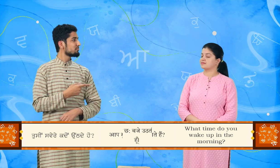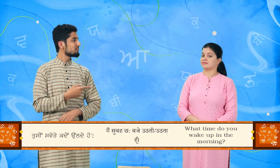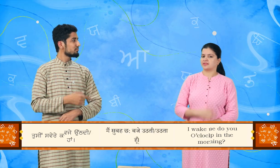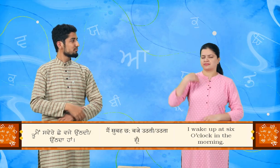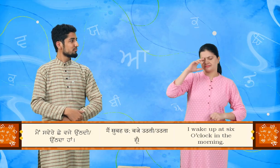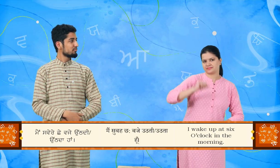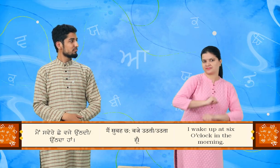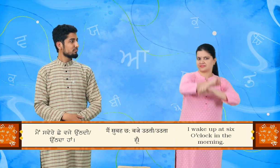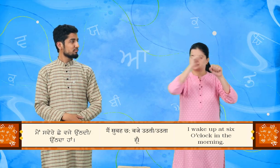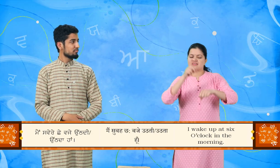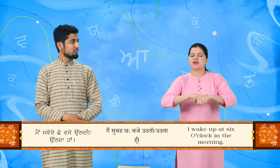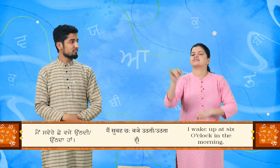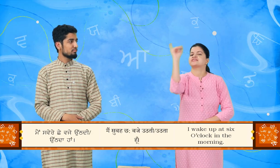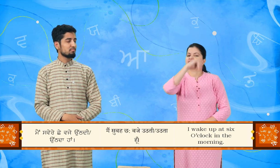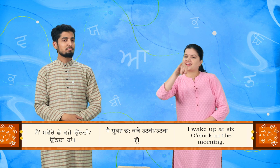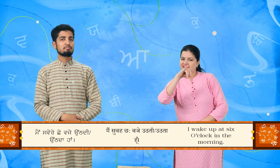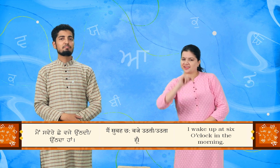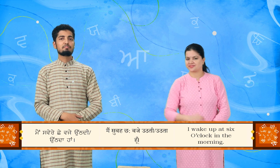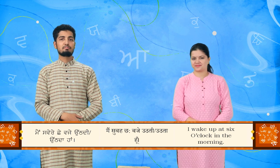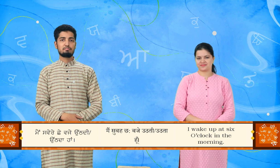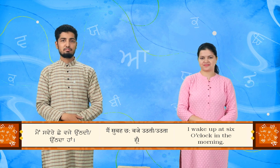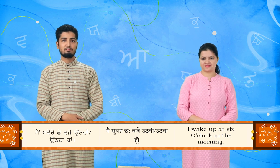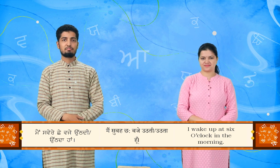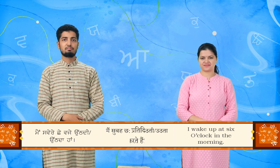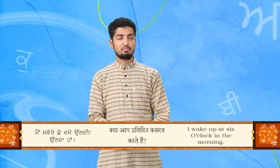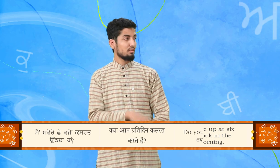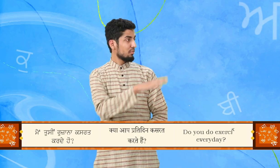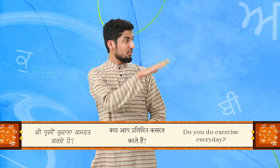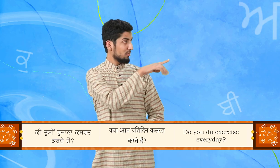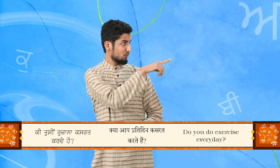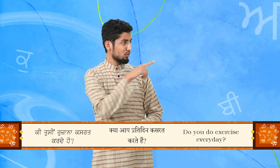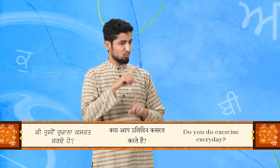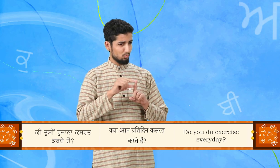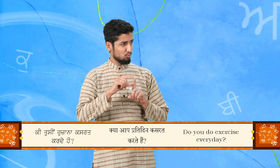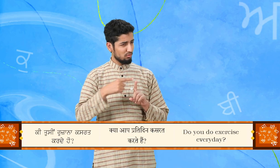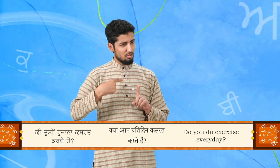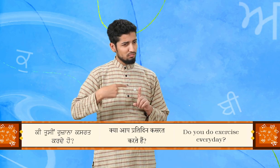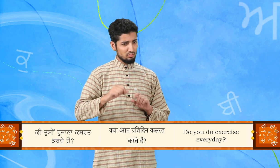मैं सवेरे छे वजे उठ दी हाँ की तुसी रोजाना कसरत कर दे हो?